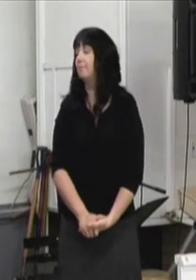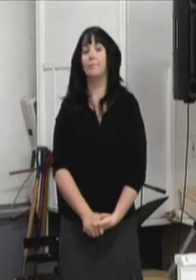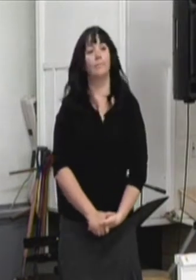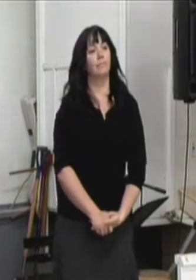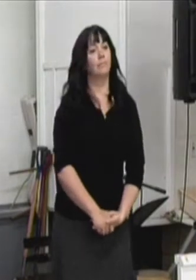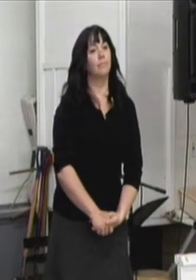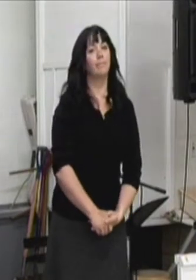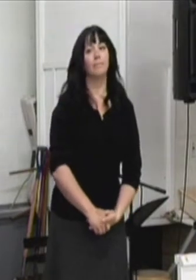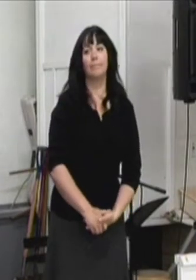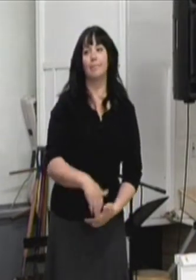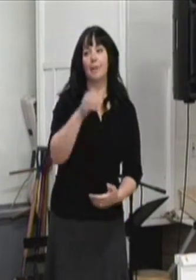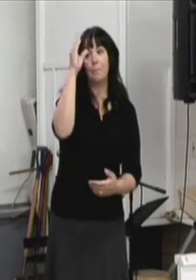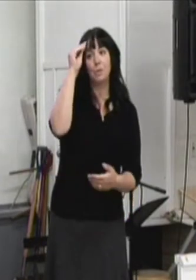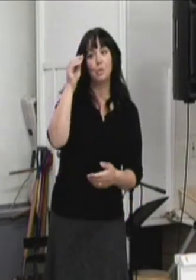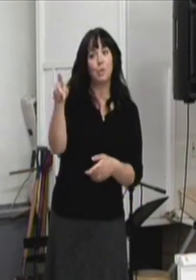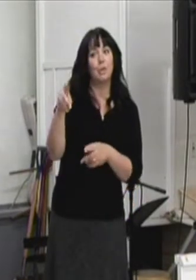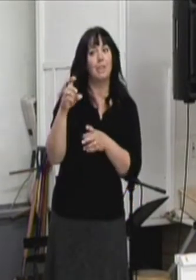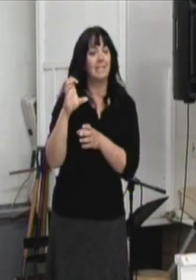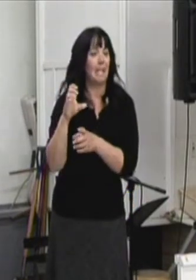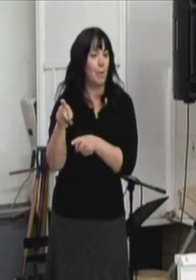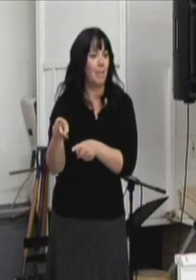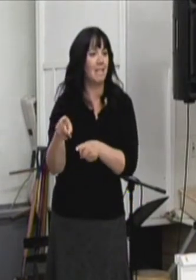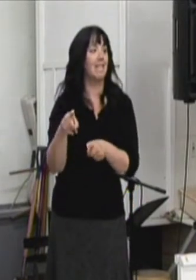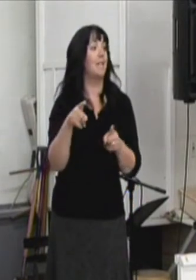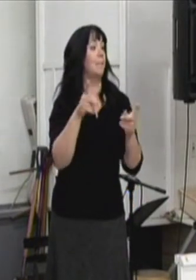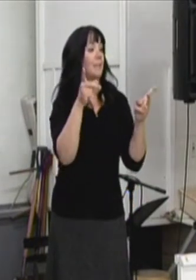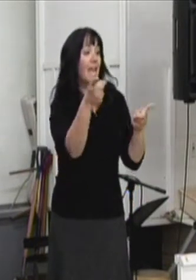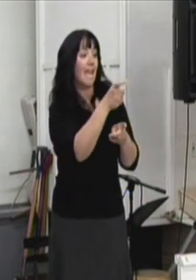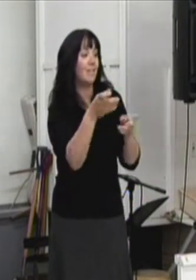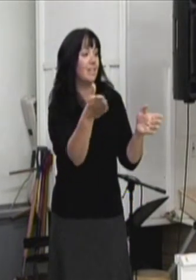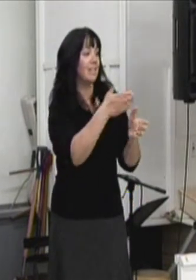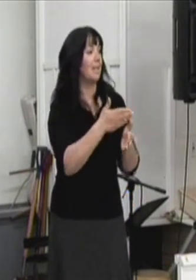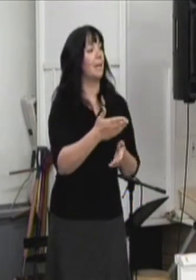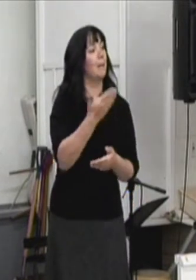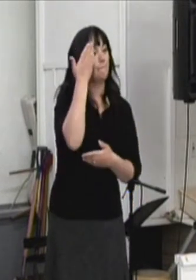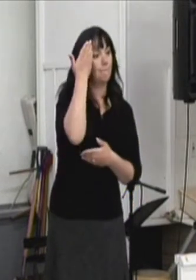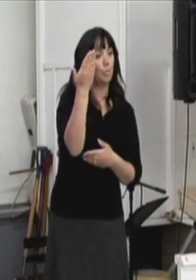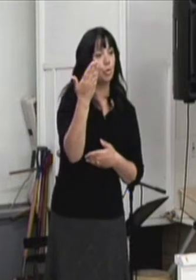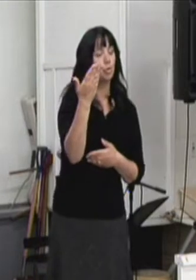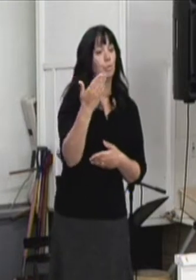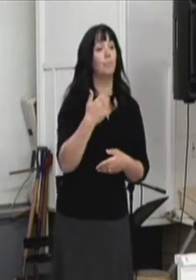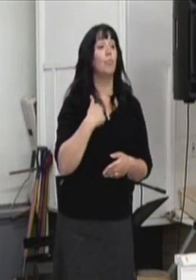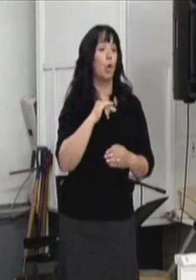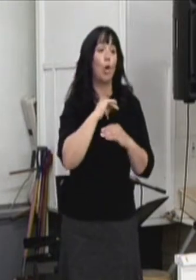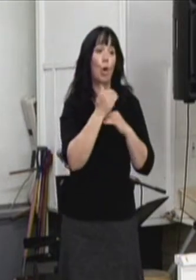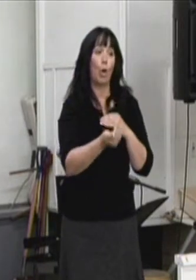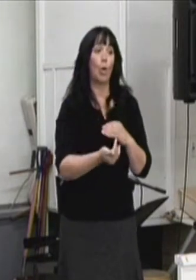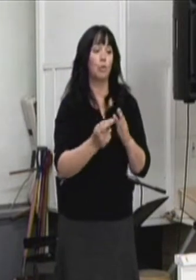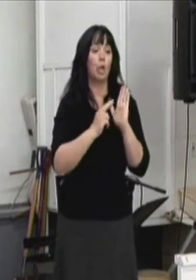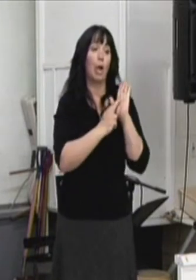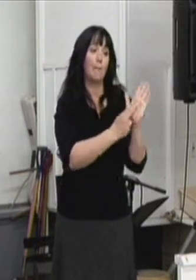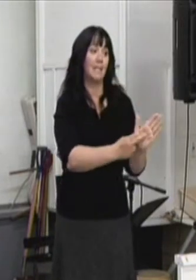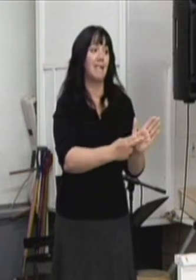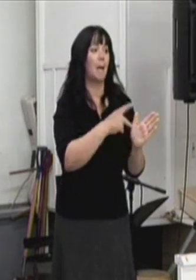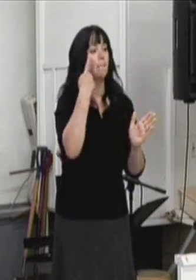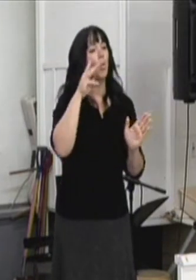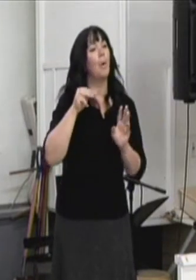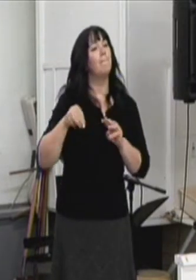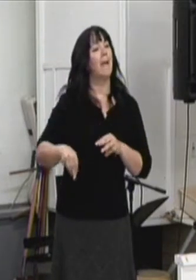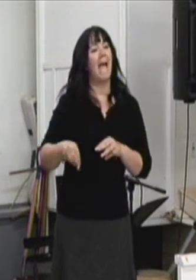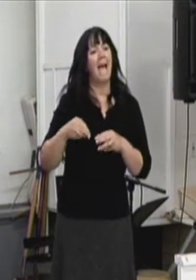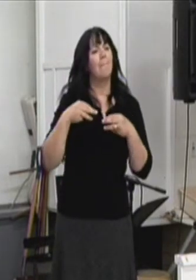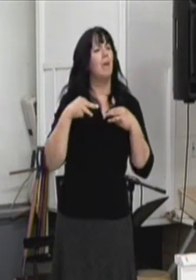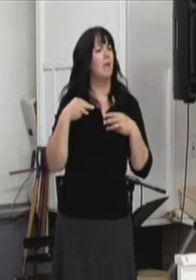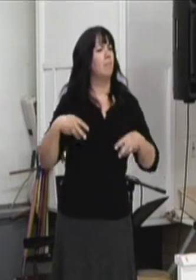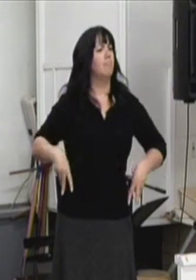Monsieur le maître de cérémonie, distingués invités, mesdames et messieurs, bonjour. Je suis heureux de représenter M. le maire, qui